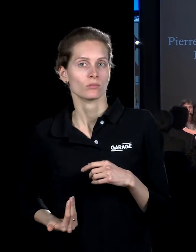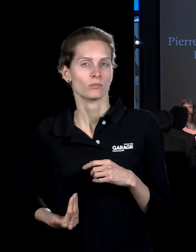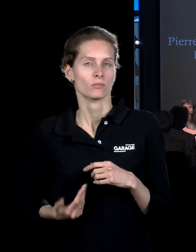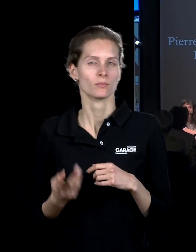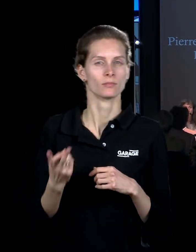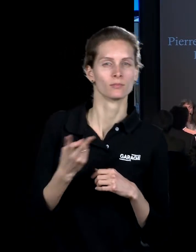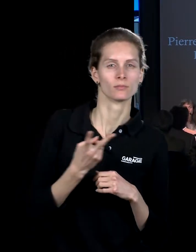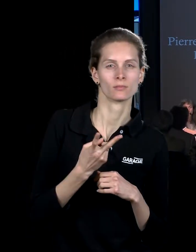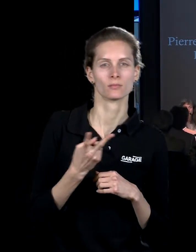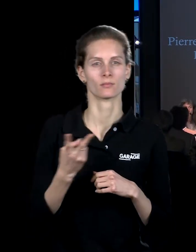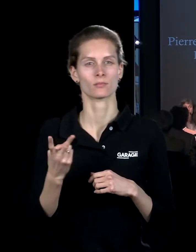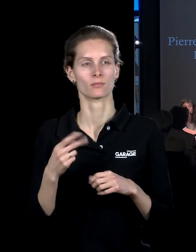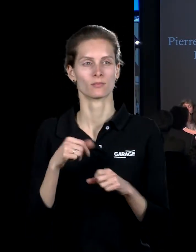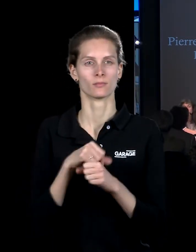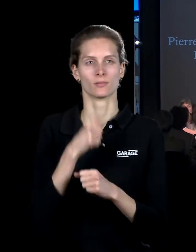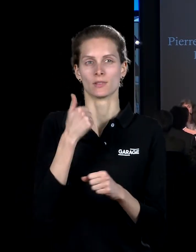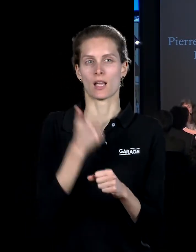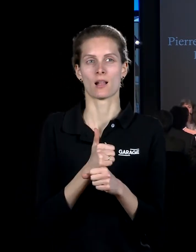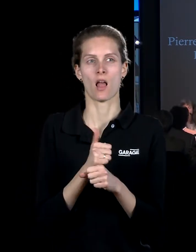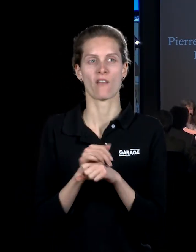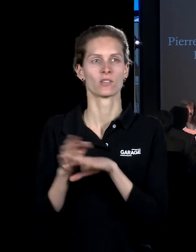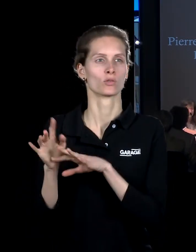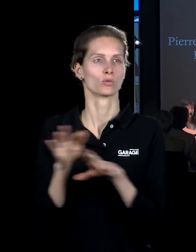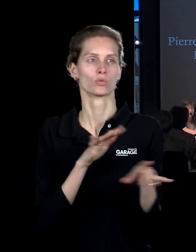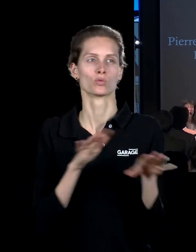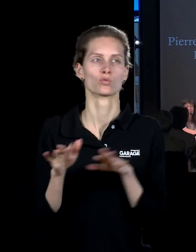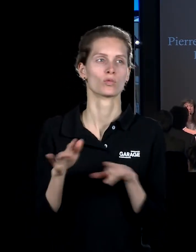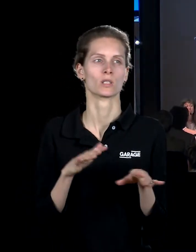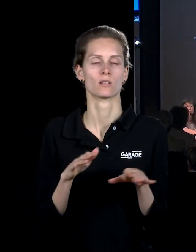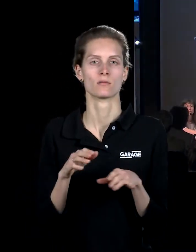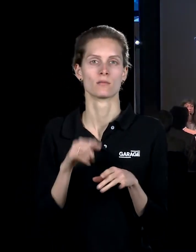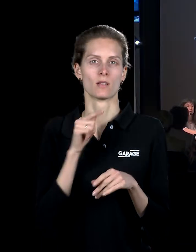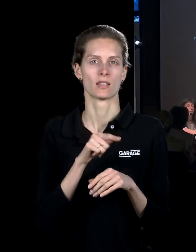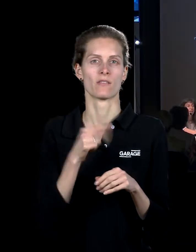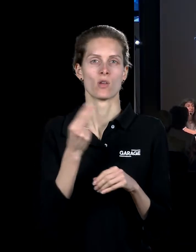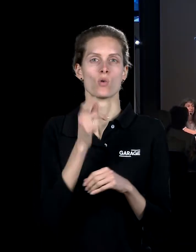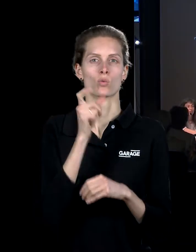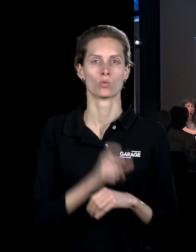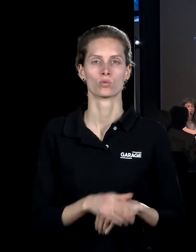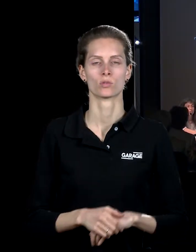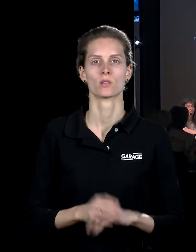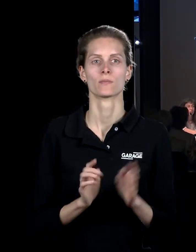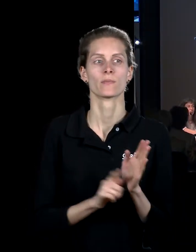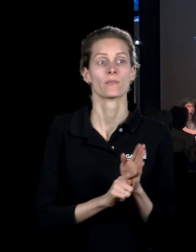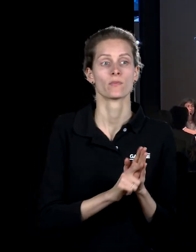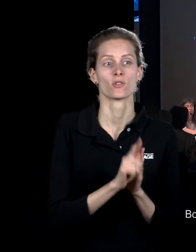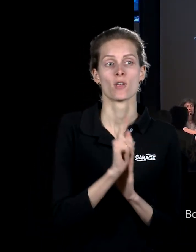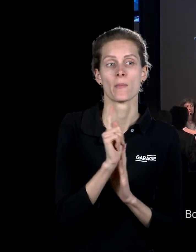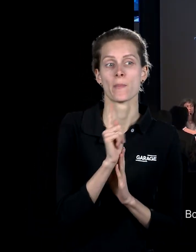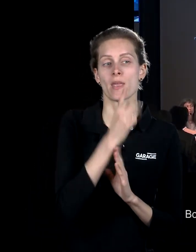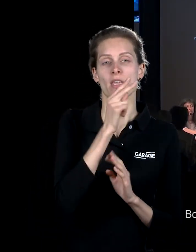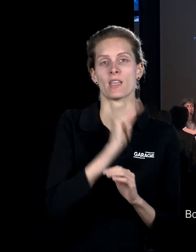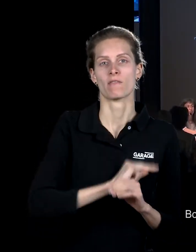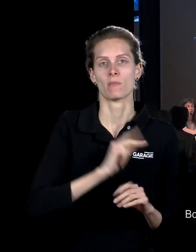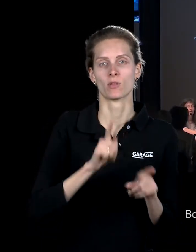является одним из главных сюжетов этого художника. Начиная с его первых работ, вот